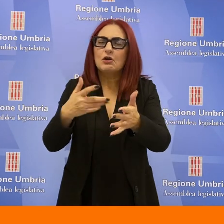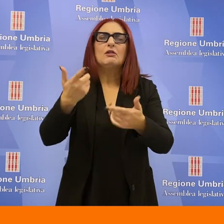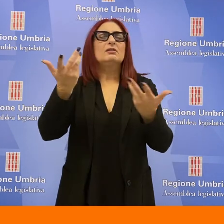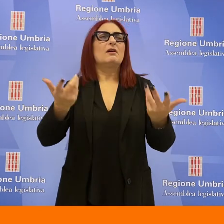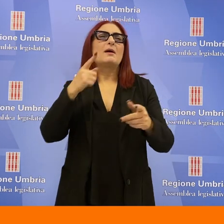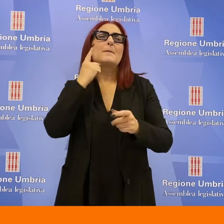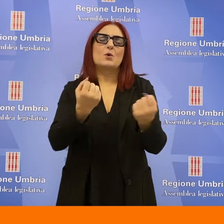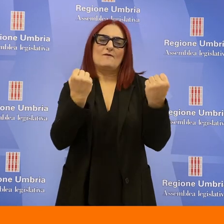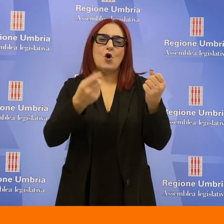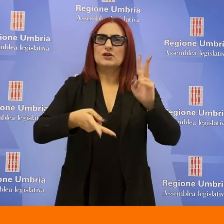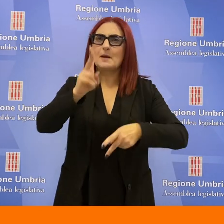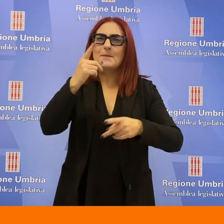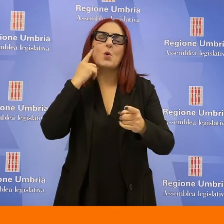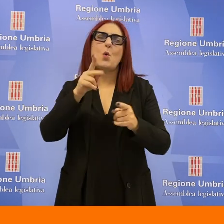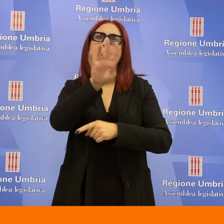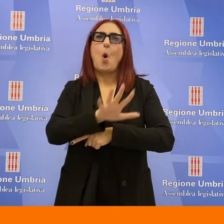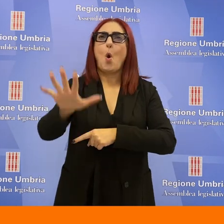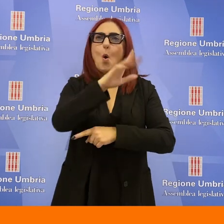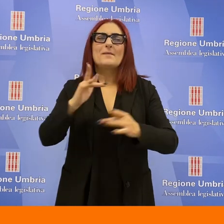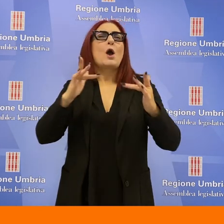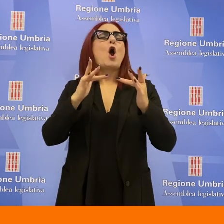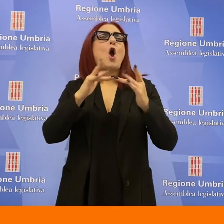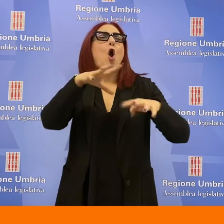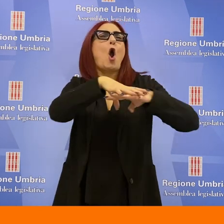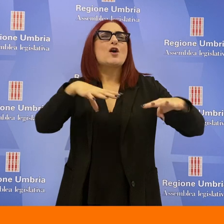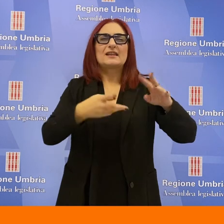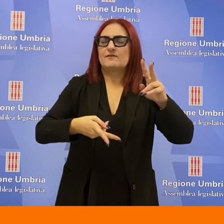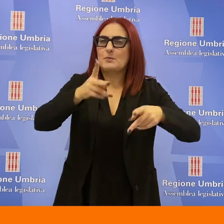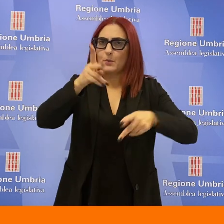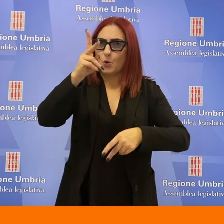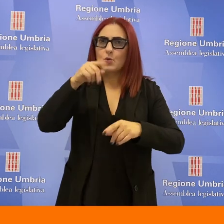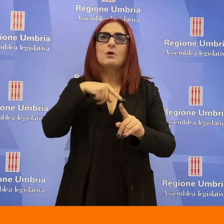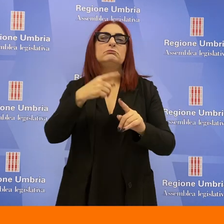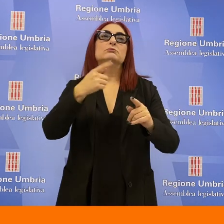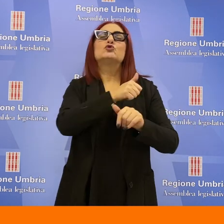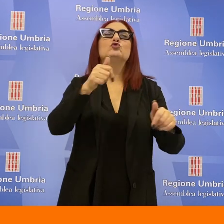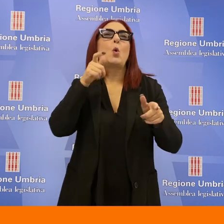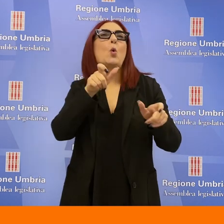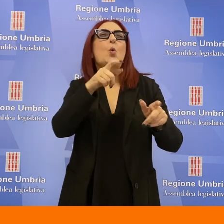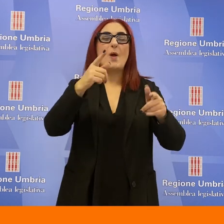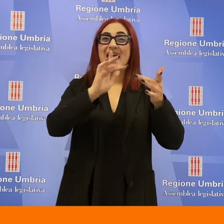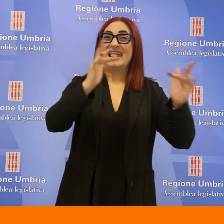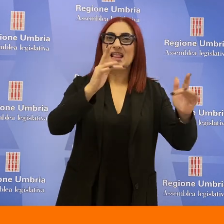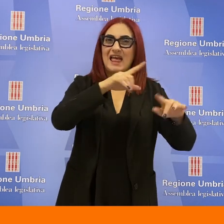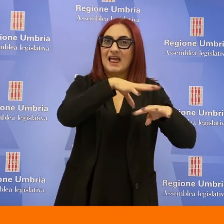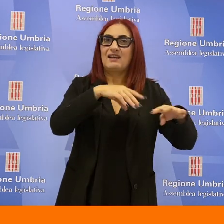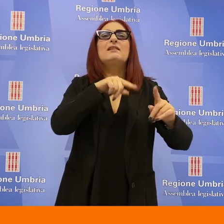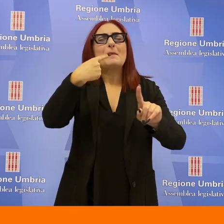difficoltà, una maggiore forza nei confronti di un'Umbria sempre più connettiva, in senso non solo internet